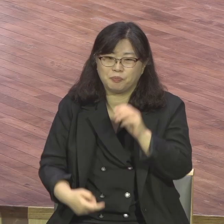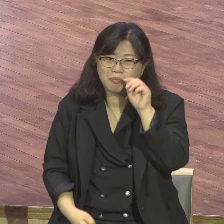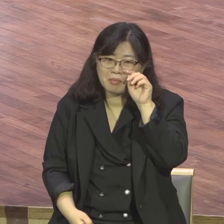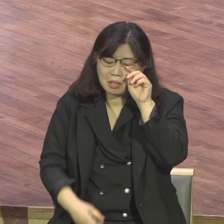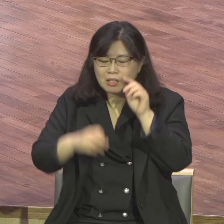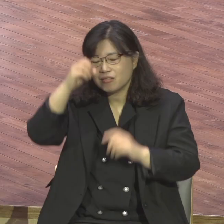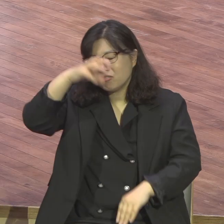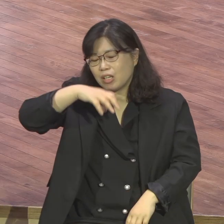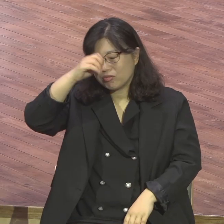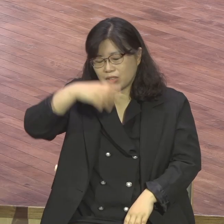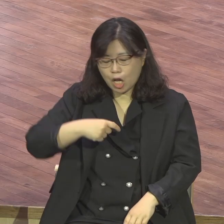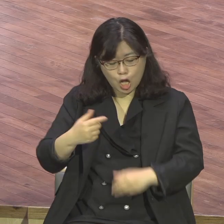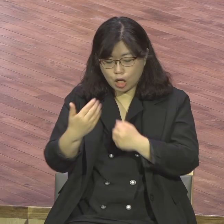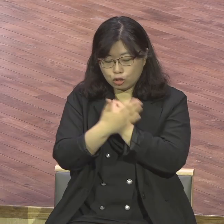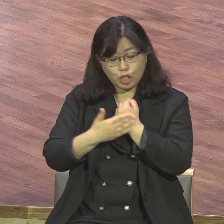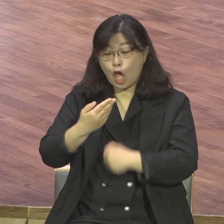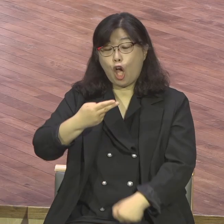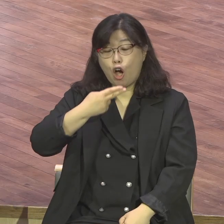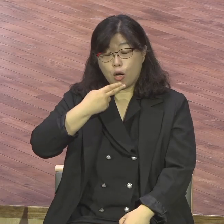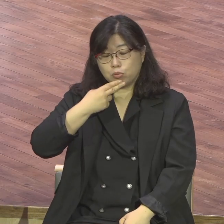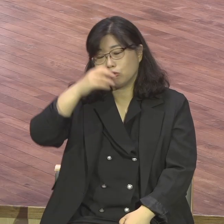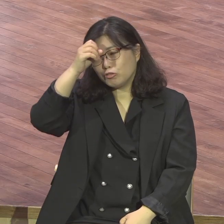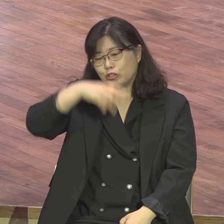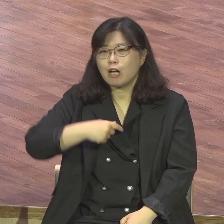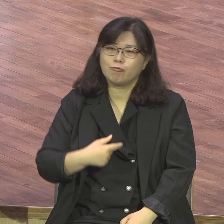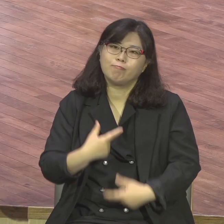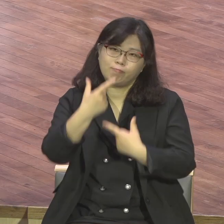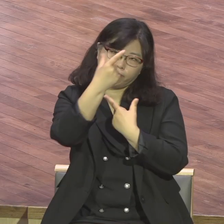남들은 몰라 하나님이 알고 사단이 알아요